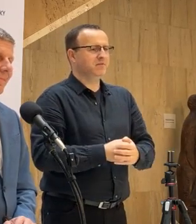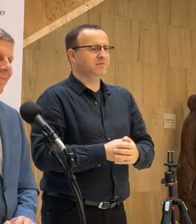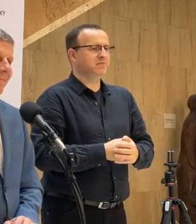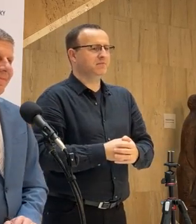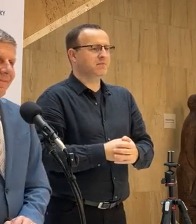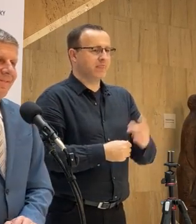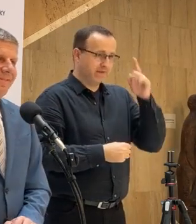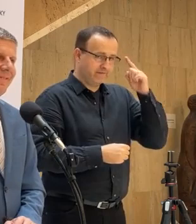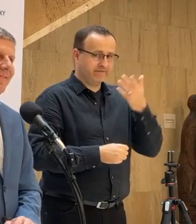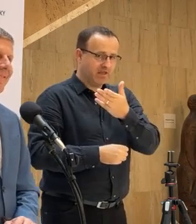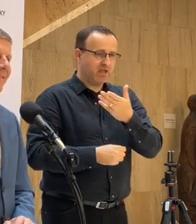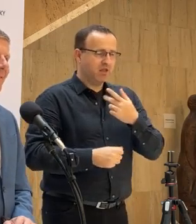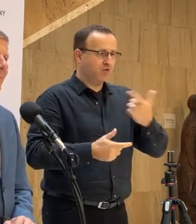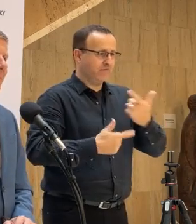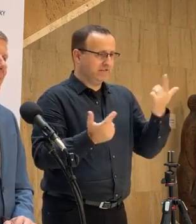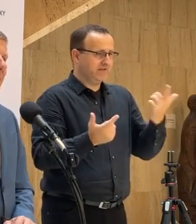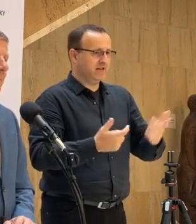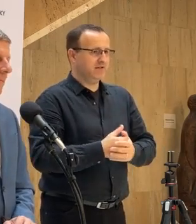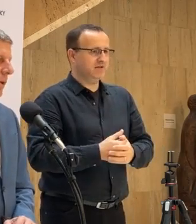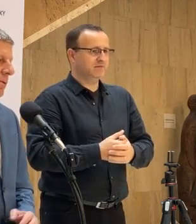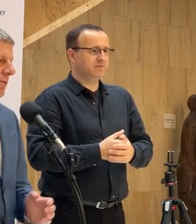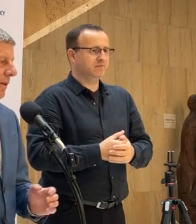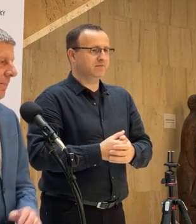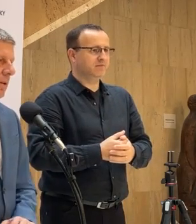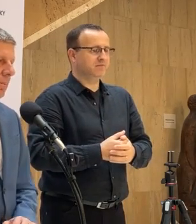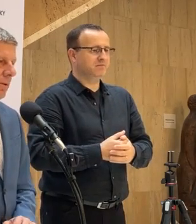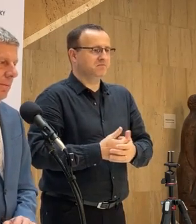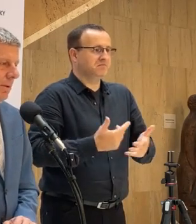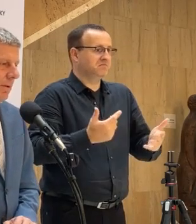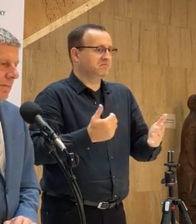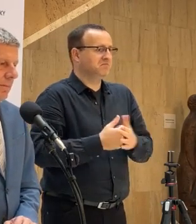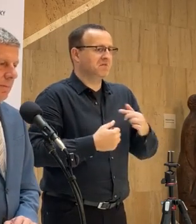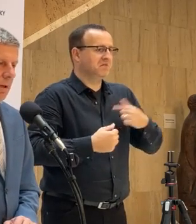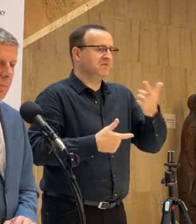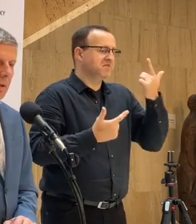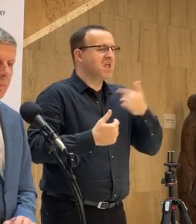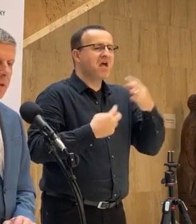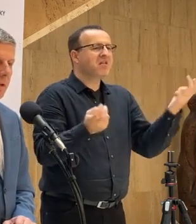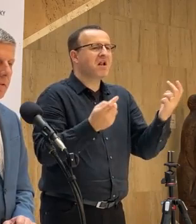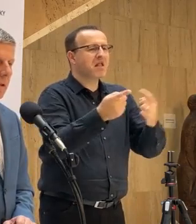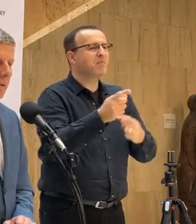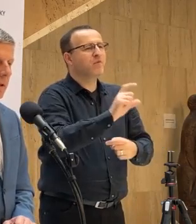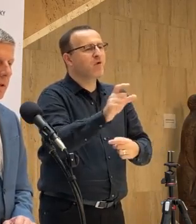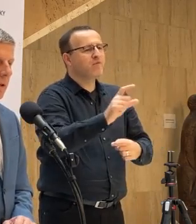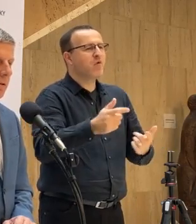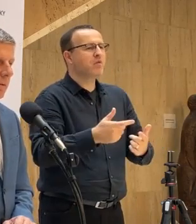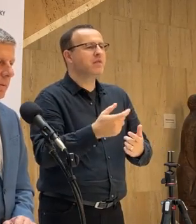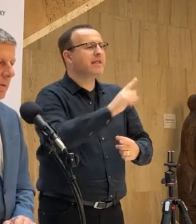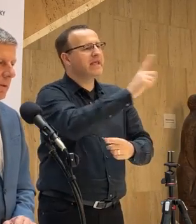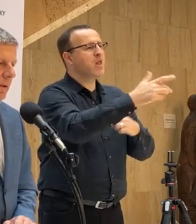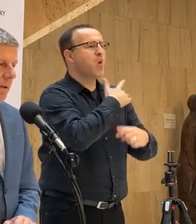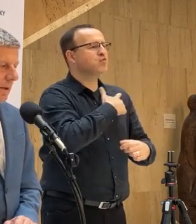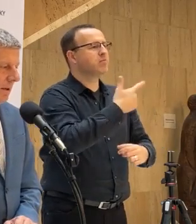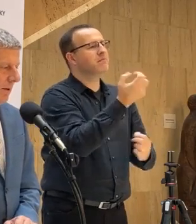Čiže viete to si vysvetliť? Neviem si to vysvetliť. Nepátram po motiváciách konania iných